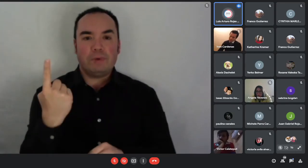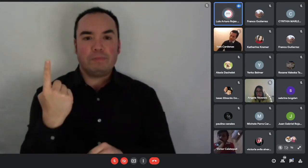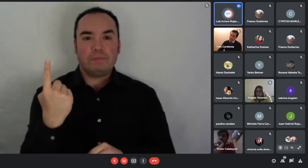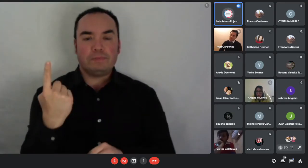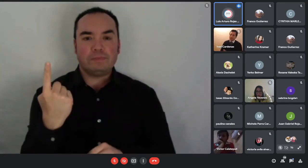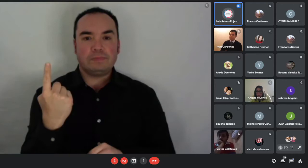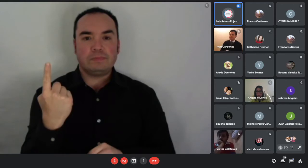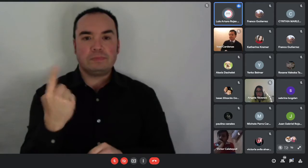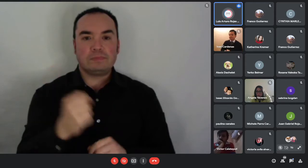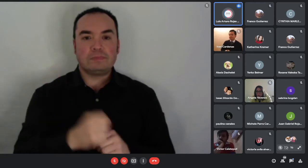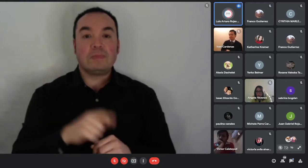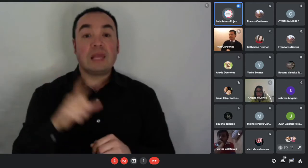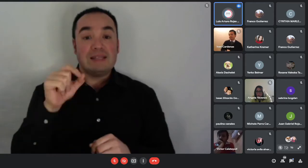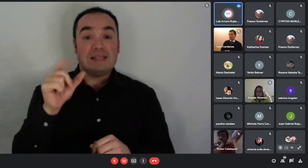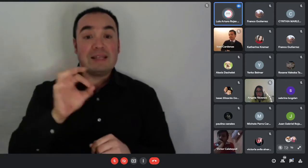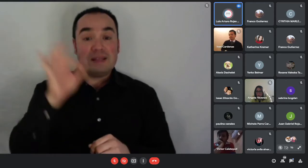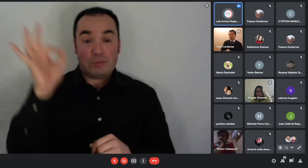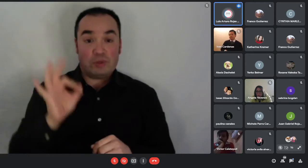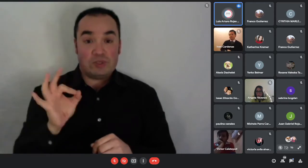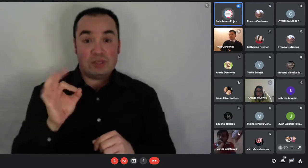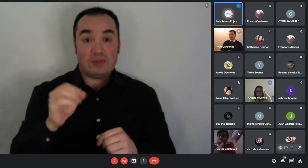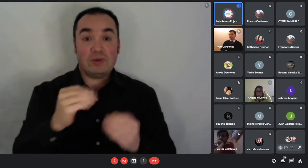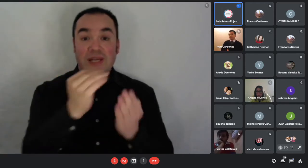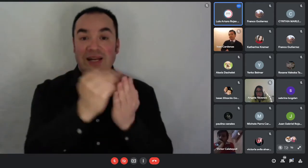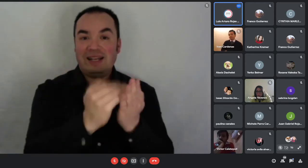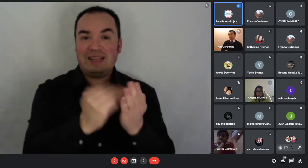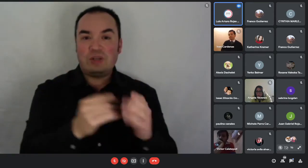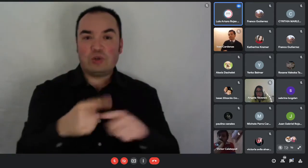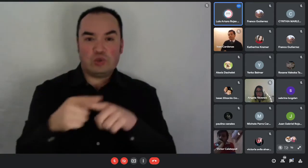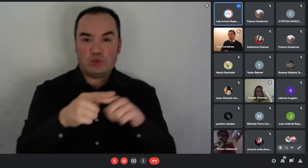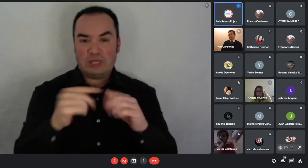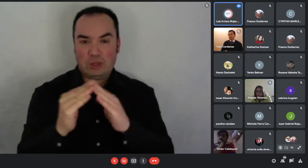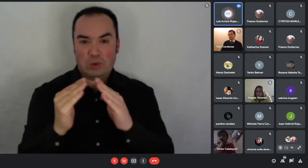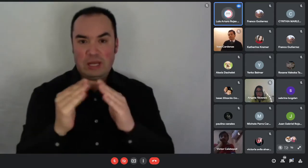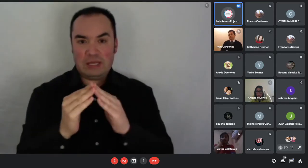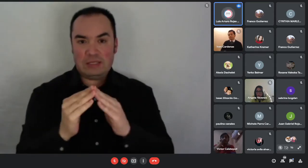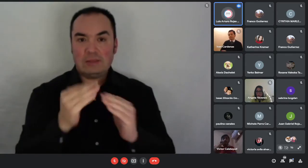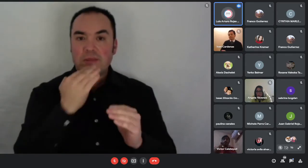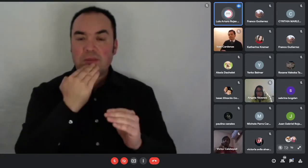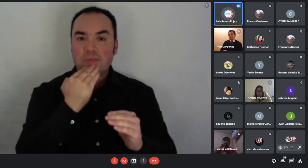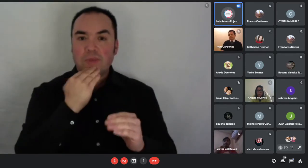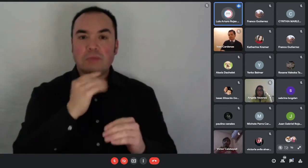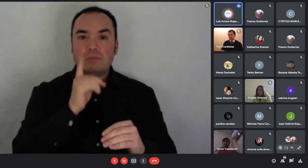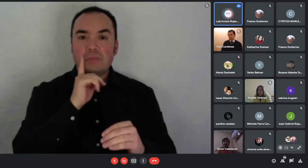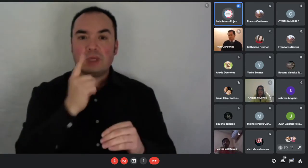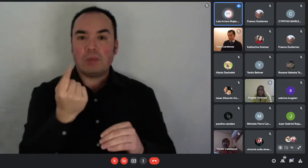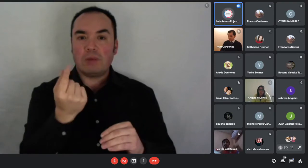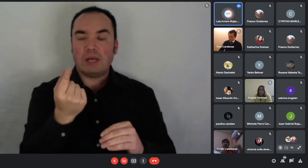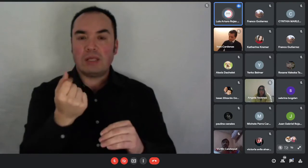hogares. Contar con un ahorro mínimo de cuatro unidades de fomento en la cuenta de ahorro para la vivienda.